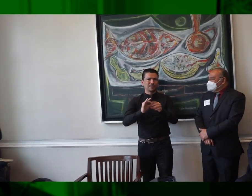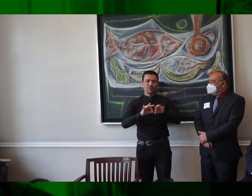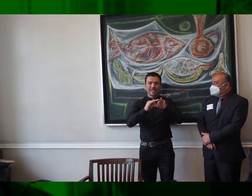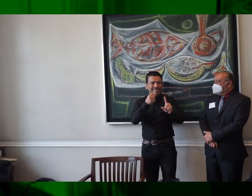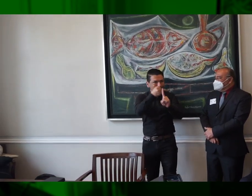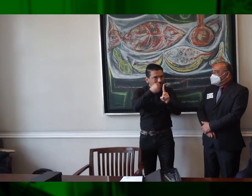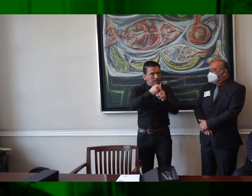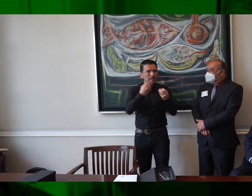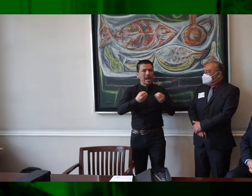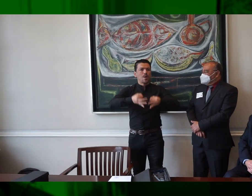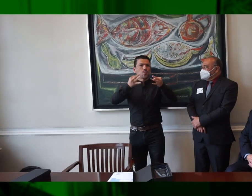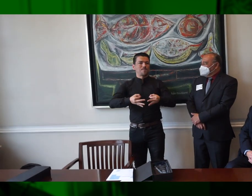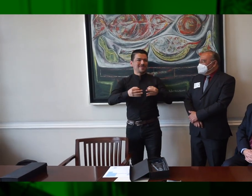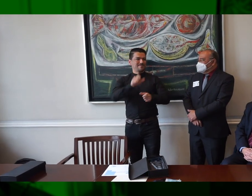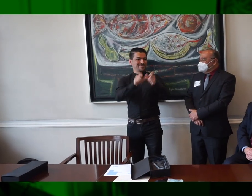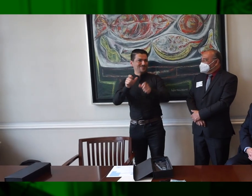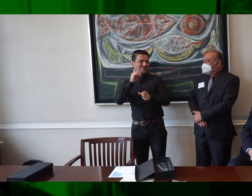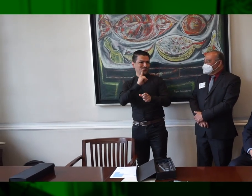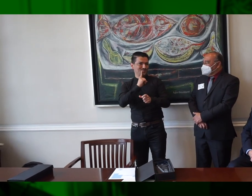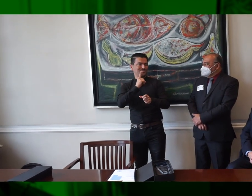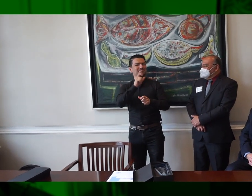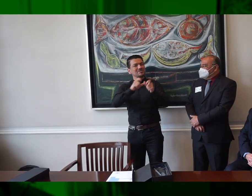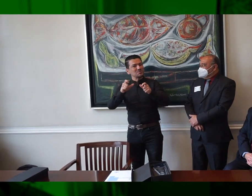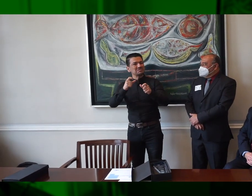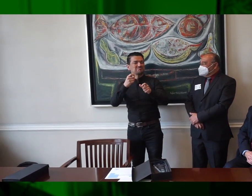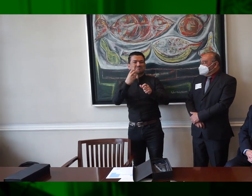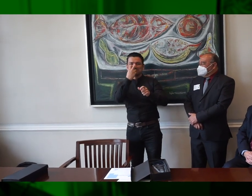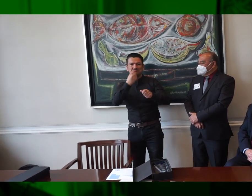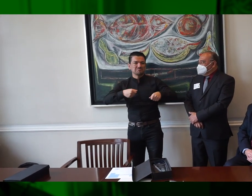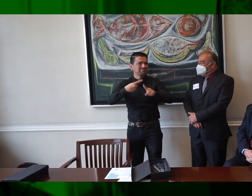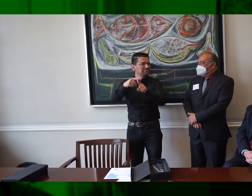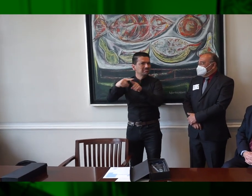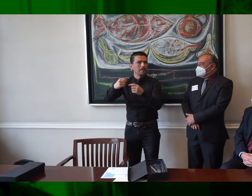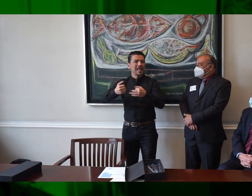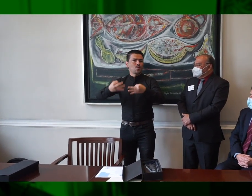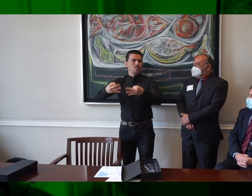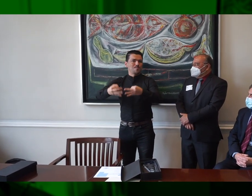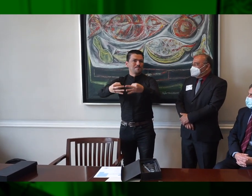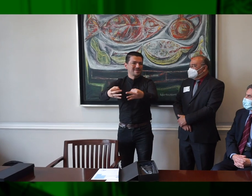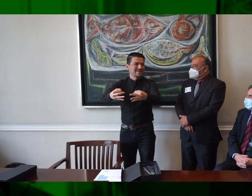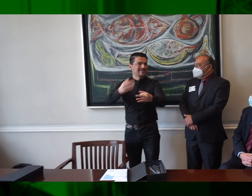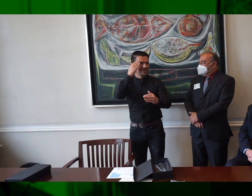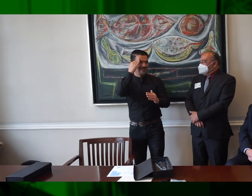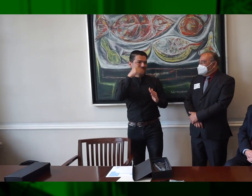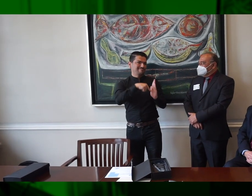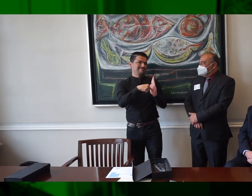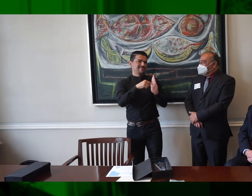identificado que lo más importante es trabajar aliados, articulados. Todo el sector de discapacidad está